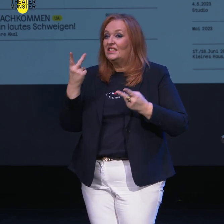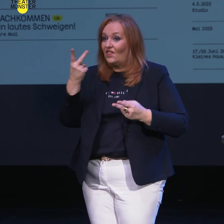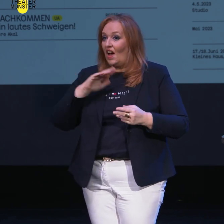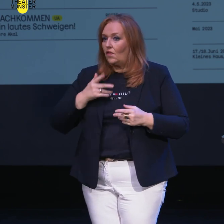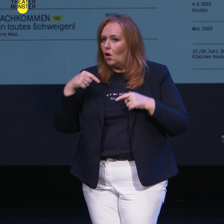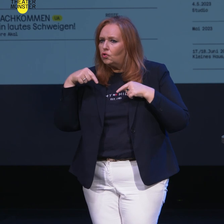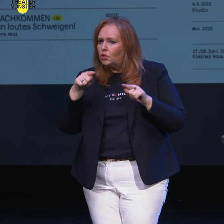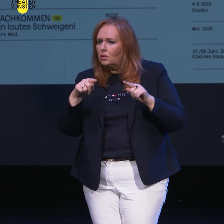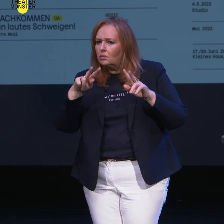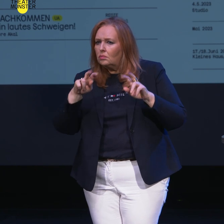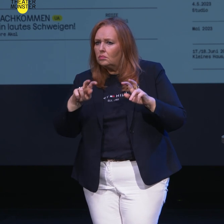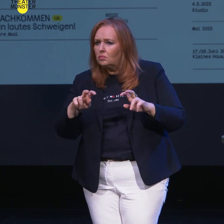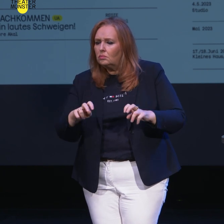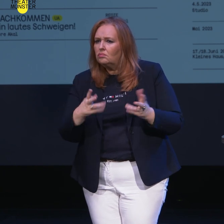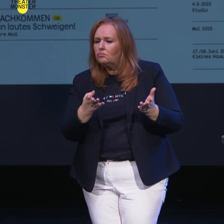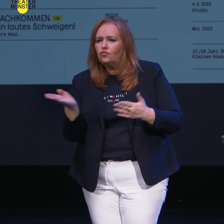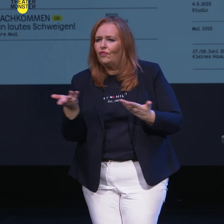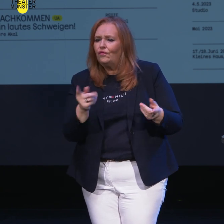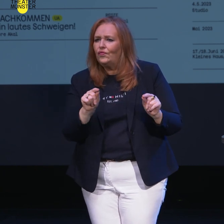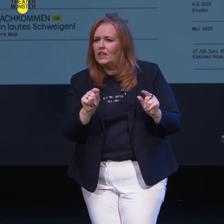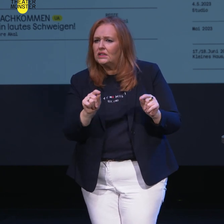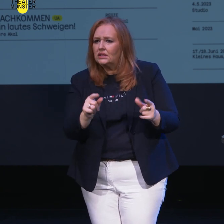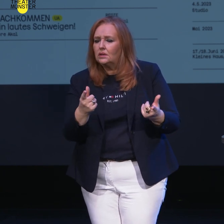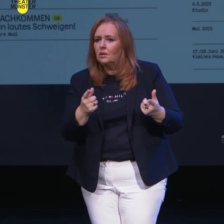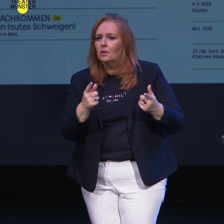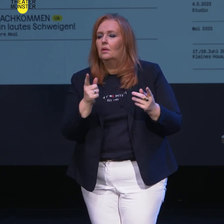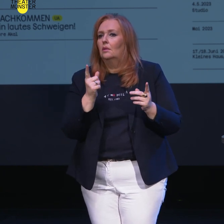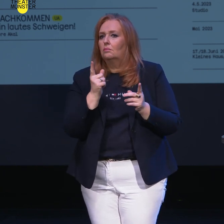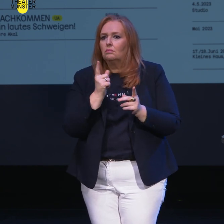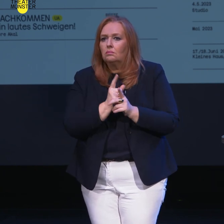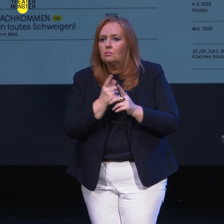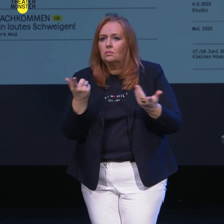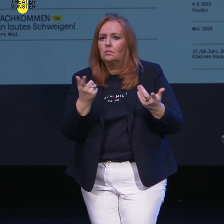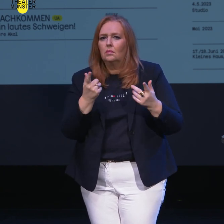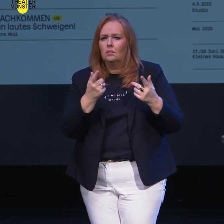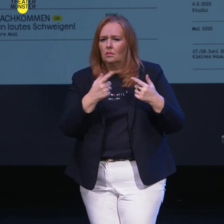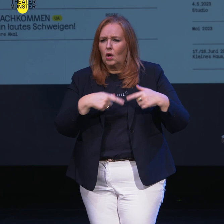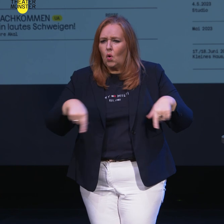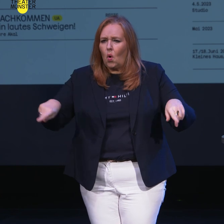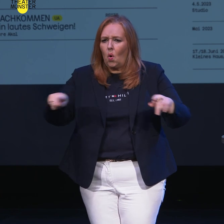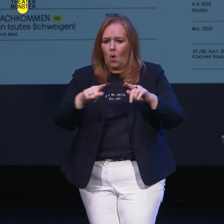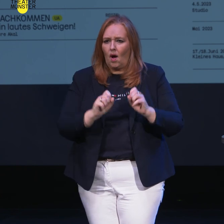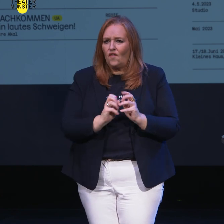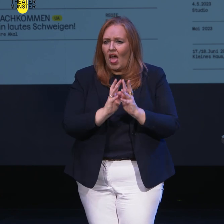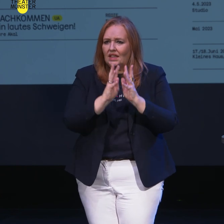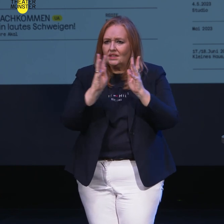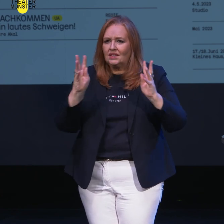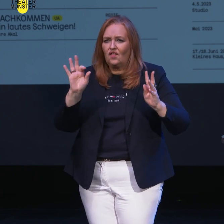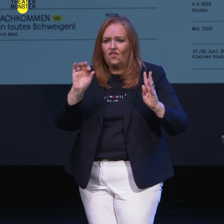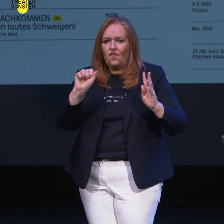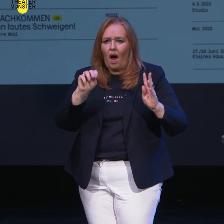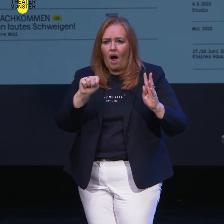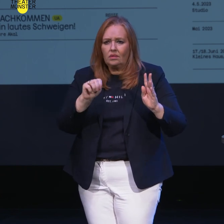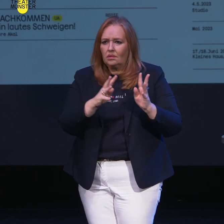werden losgeschickt zu untersuchen, was denn da schiefgelaufen ist. Sie begegnen einem Chor der Farne, also Pflanzen, die Pflanzen der